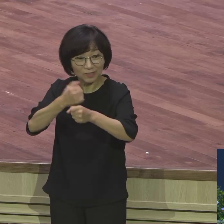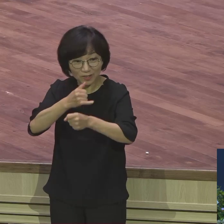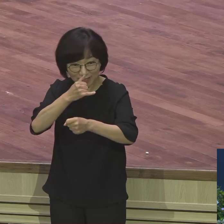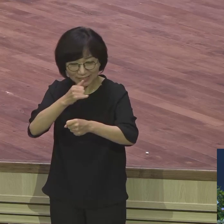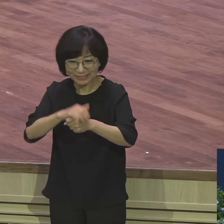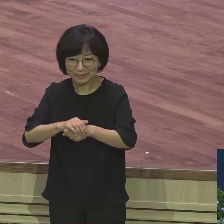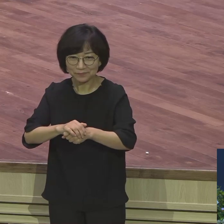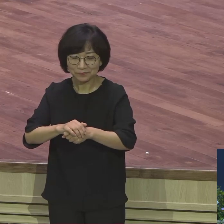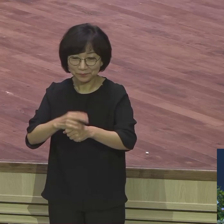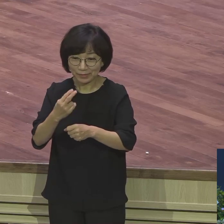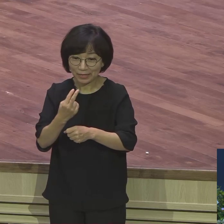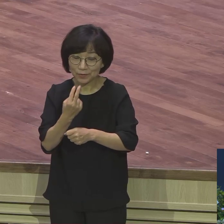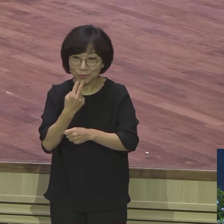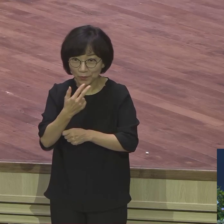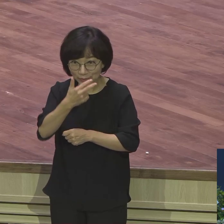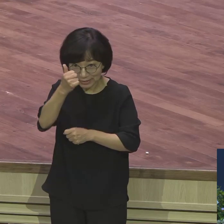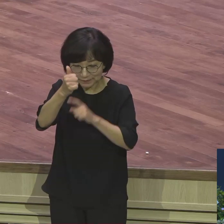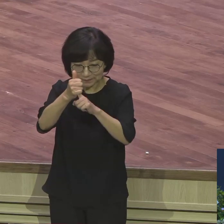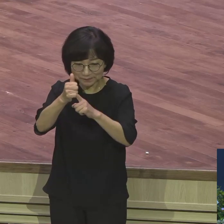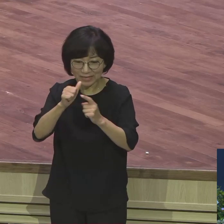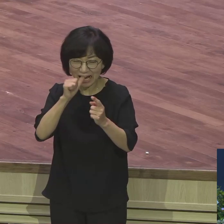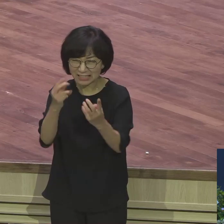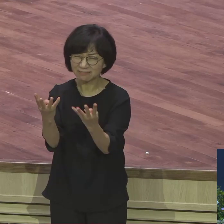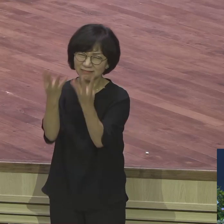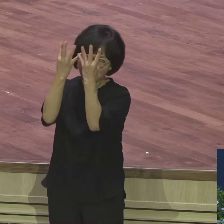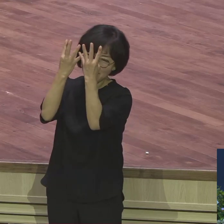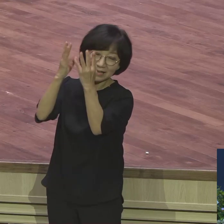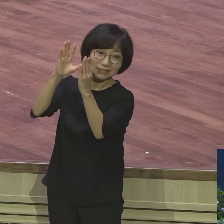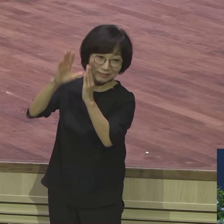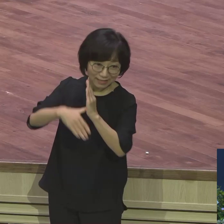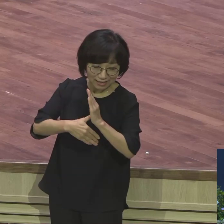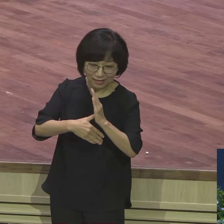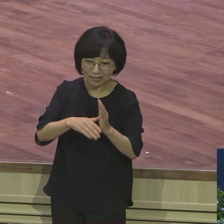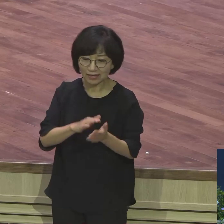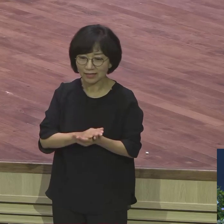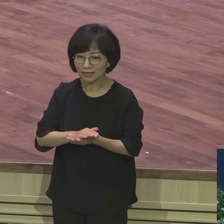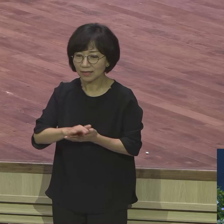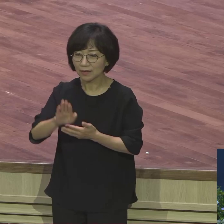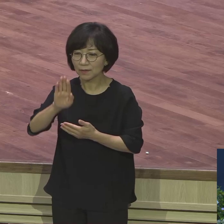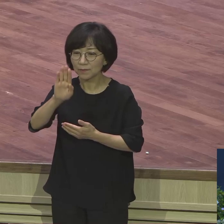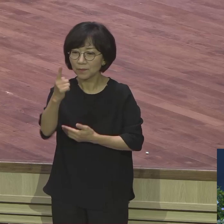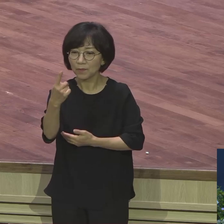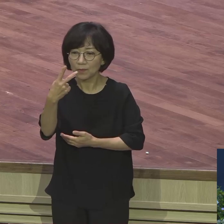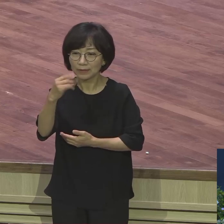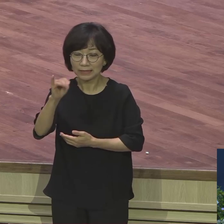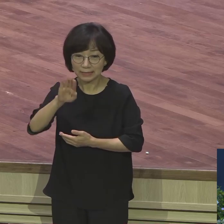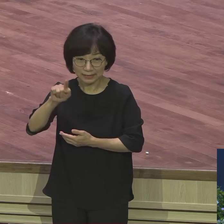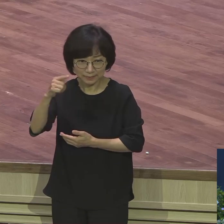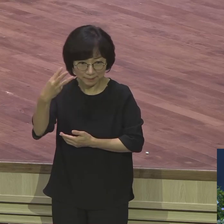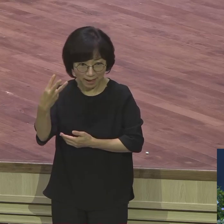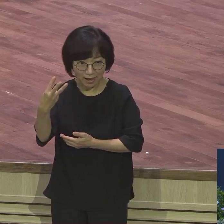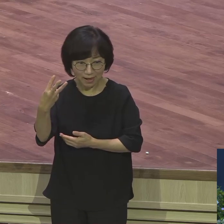감옥에 갇힌 그날 밤 보디발의 아내가요 보디발은 못 살겠고 왜